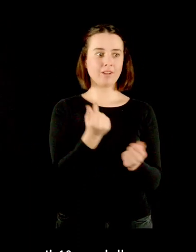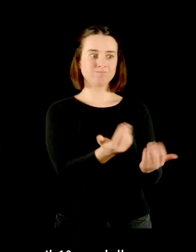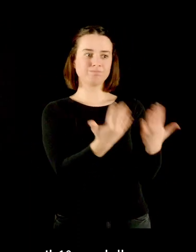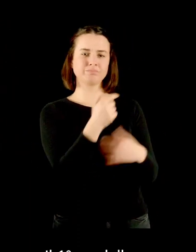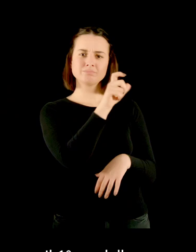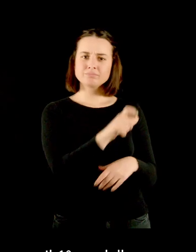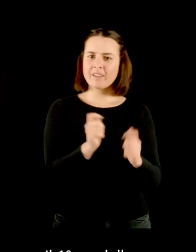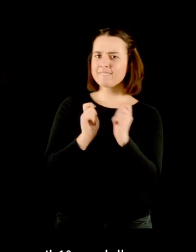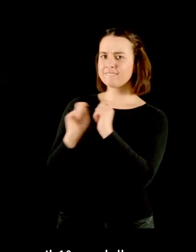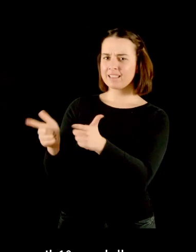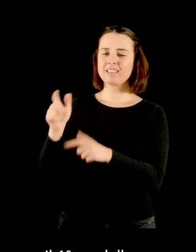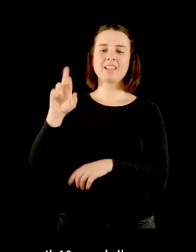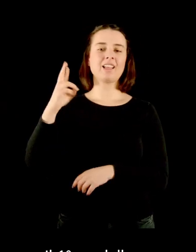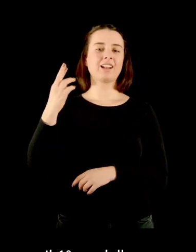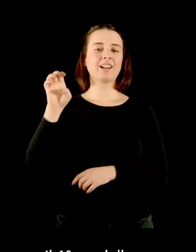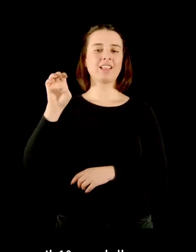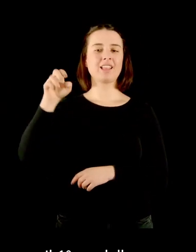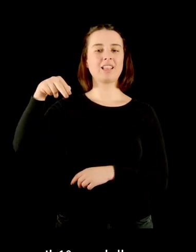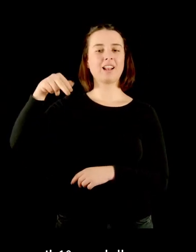acquista da Renato Birago.